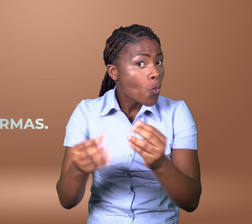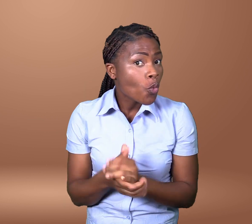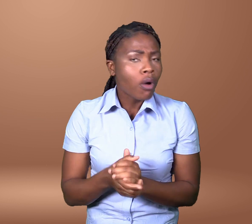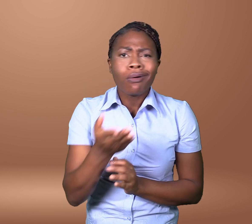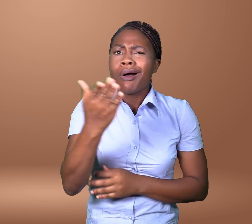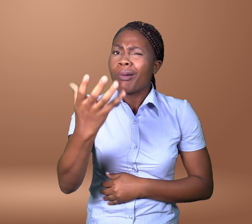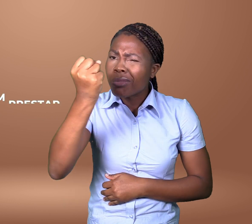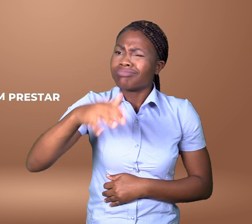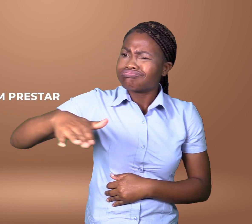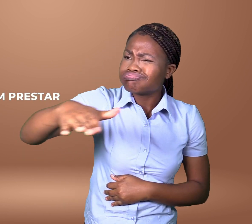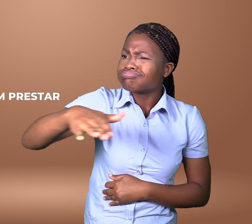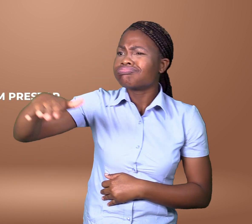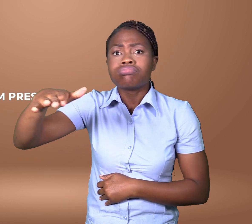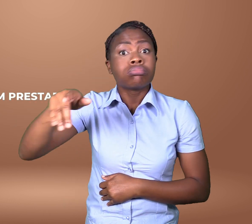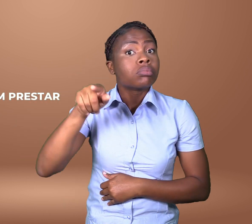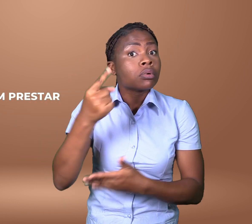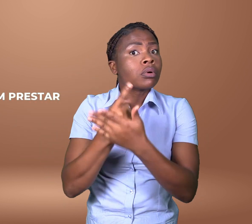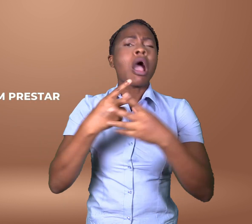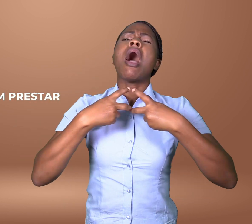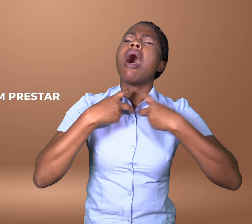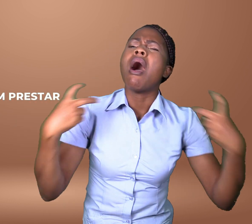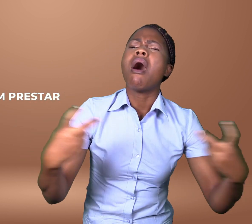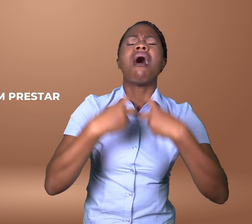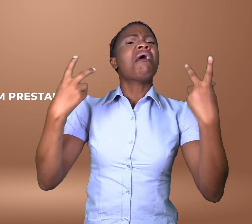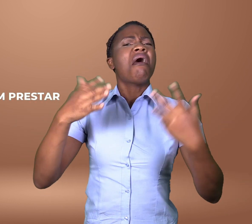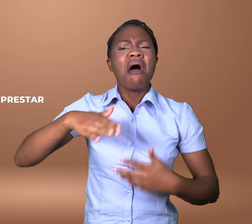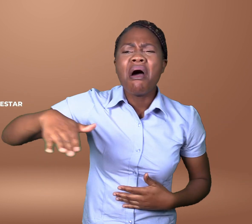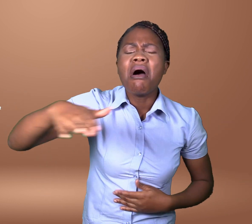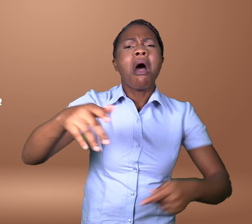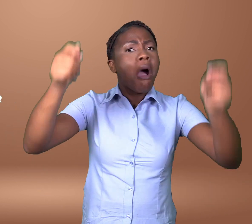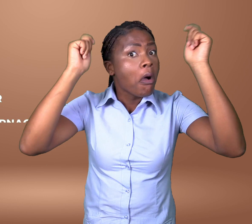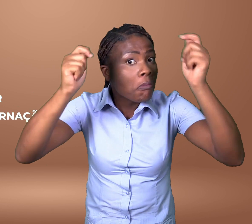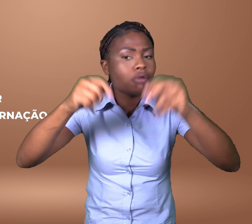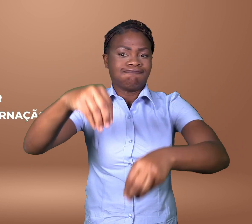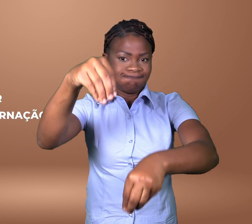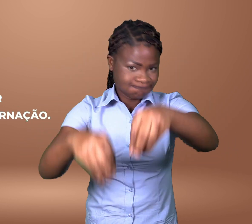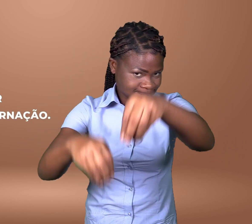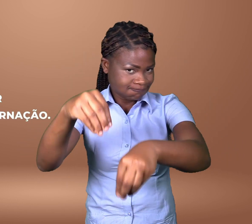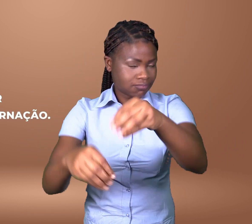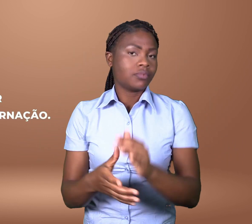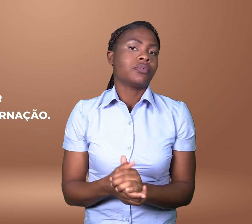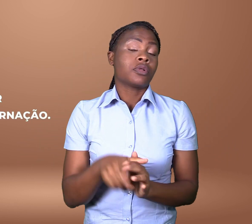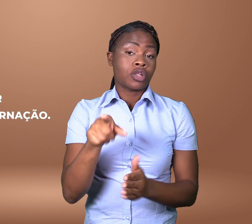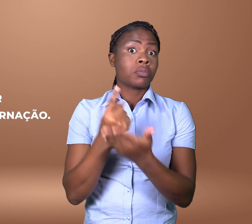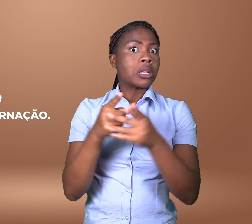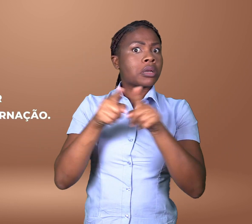Neste período, os eleitores devem prestar muita atenção e avaliar a melhor proposta de governação.